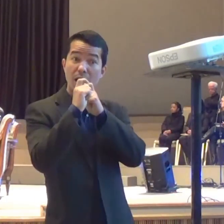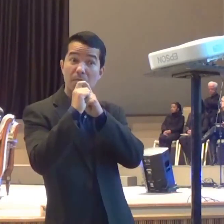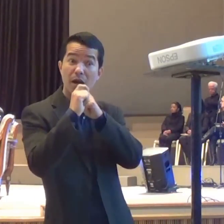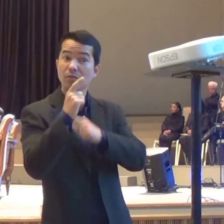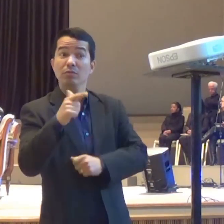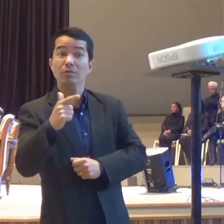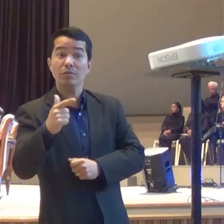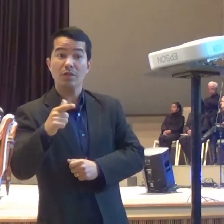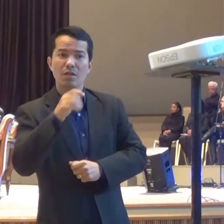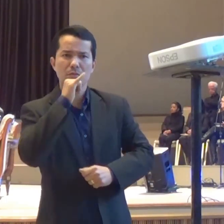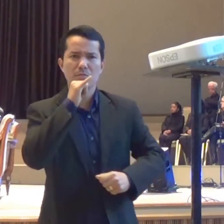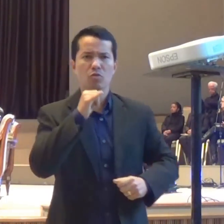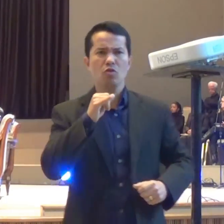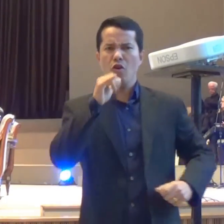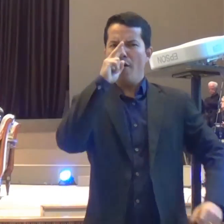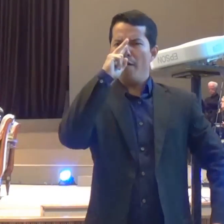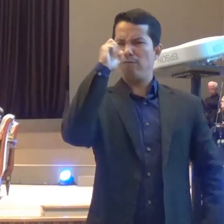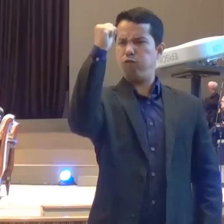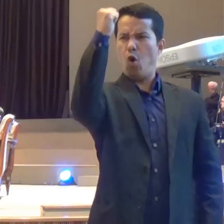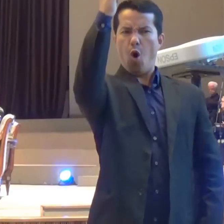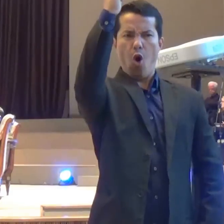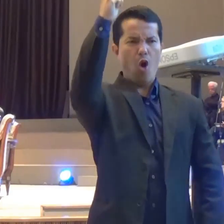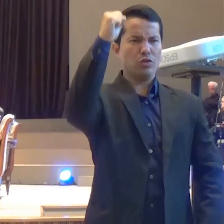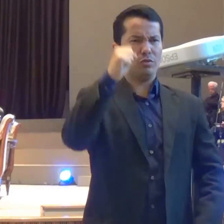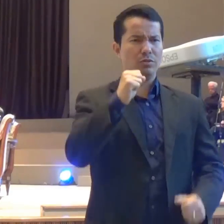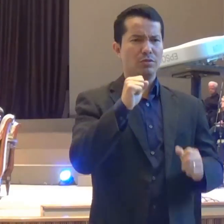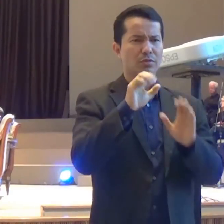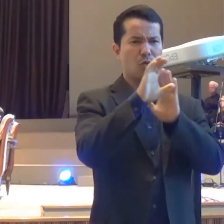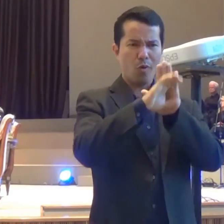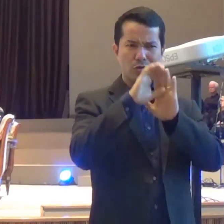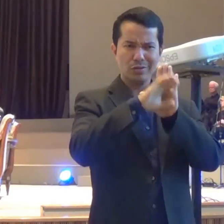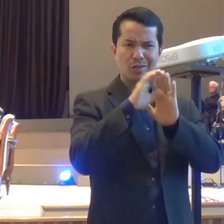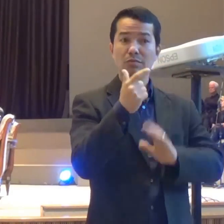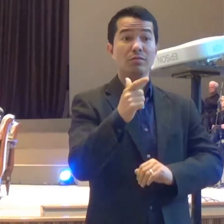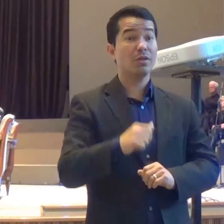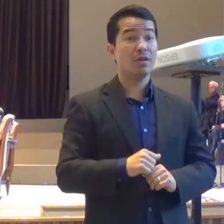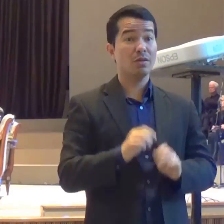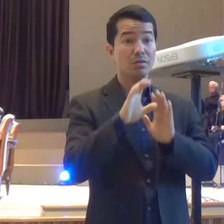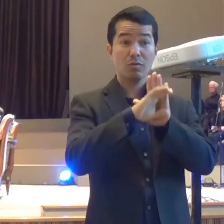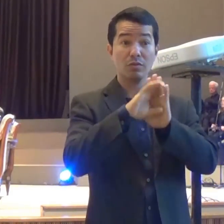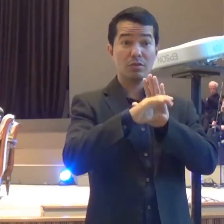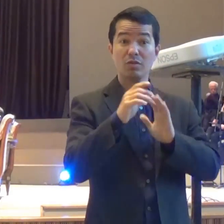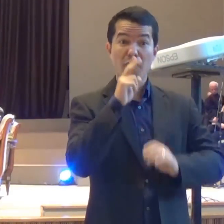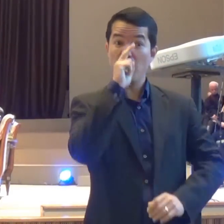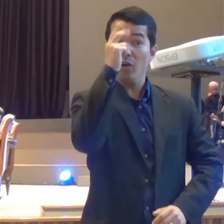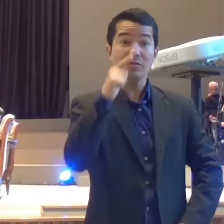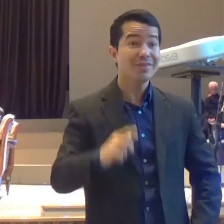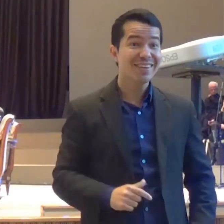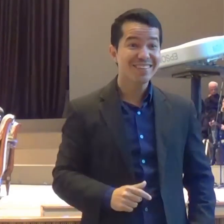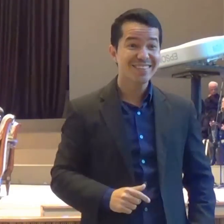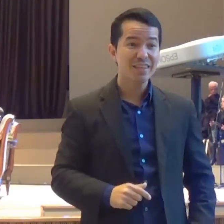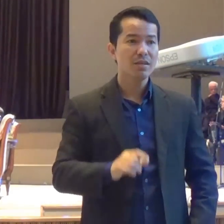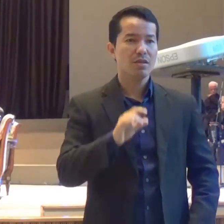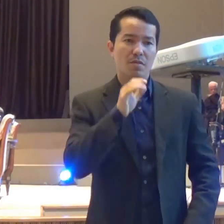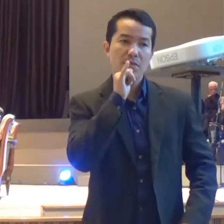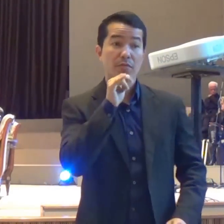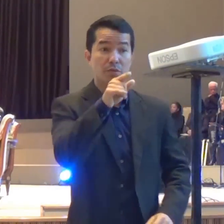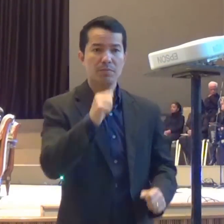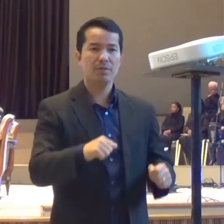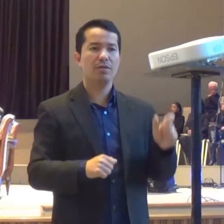santíssimo na língua hebraica Eu tenho que dizer santo, santo, santo Aí eu estou dizendo santíssimo